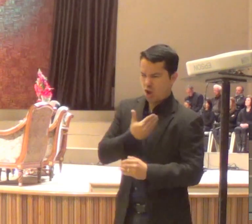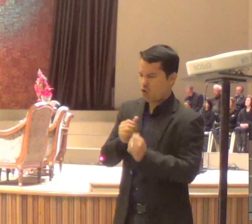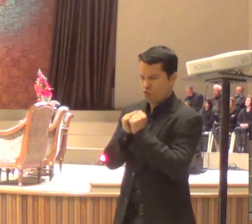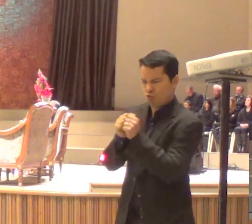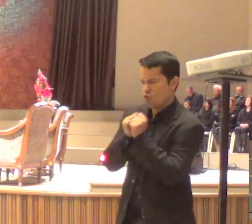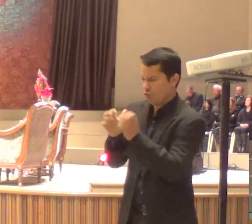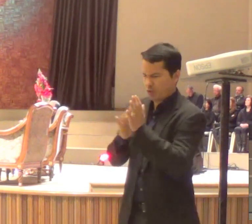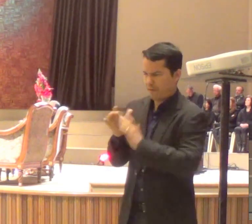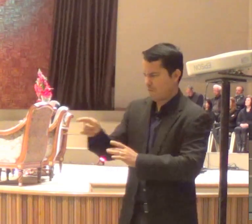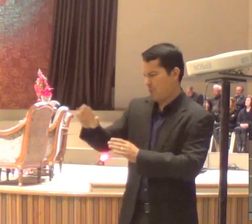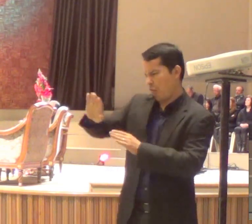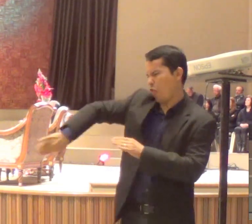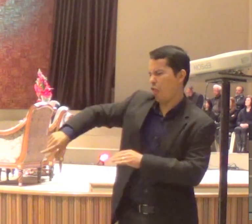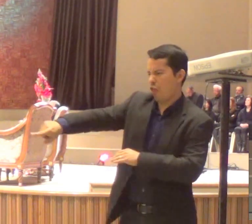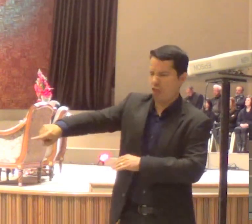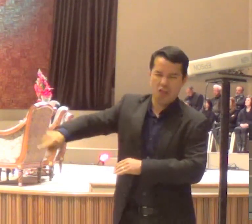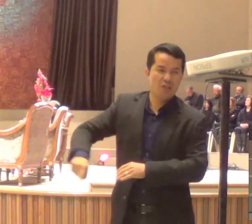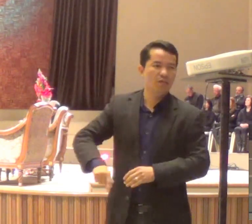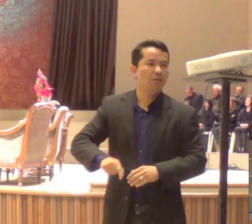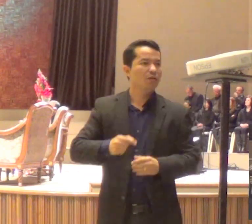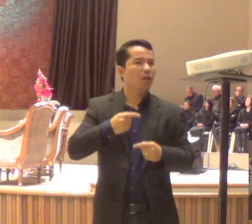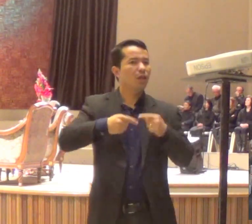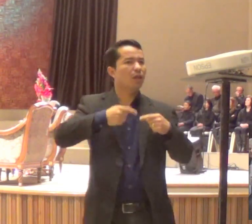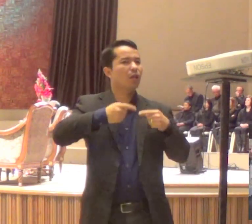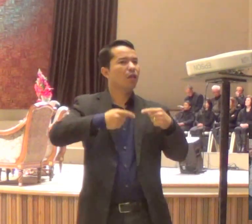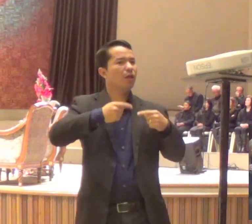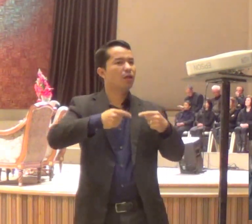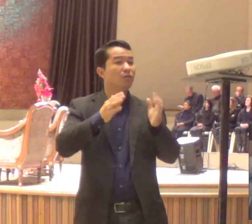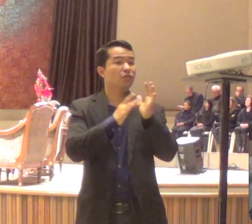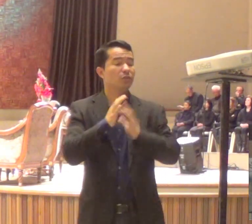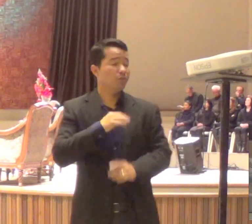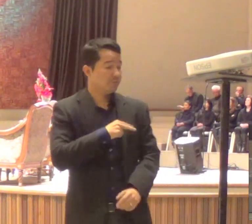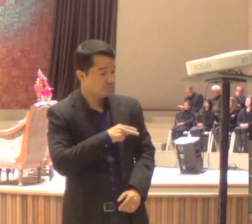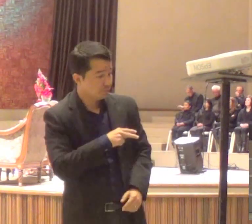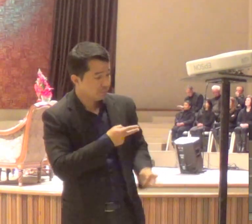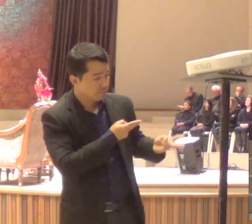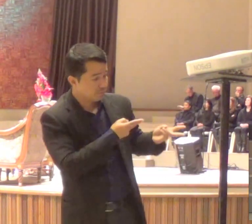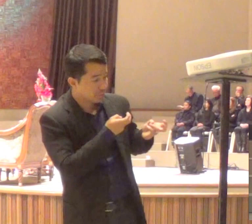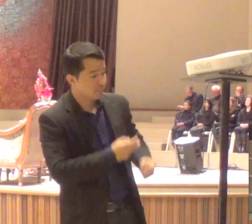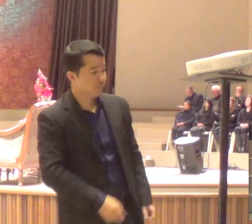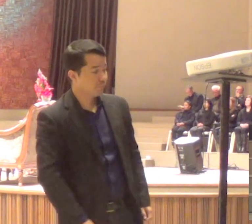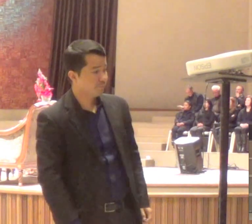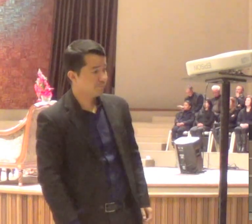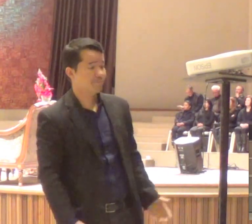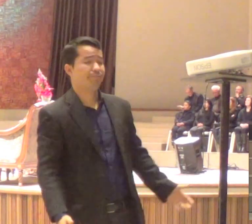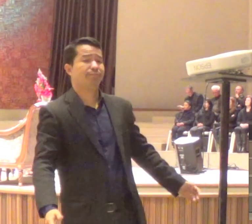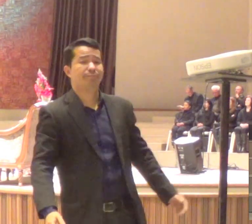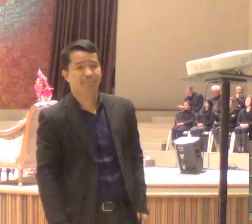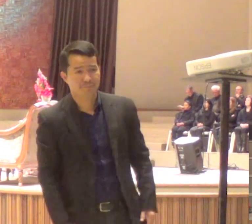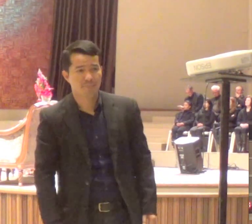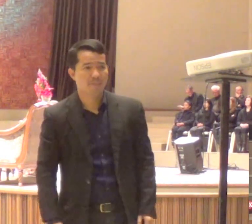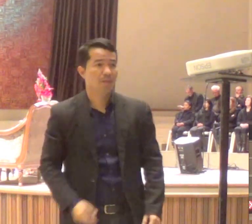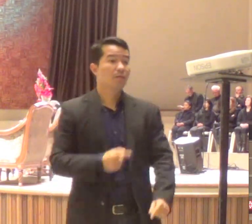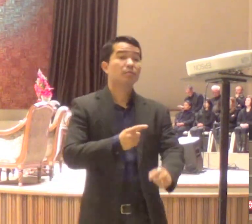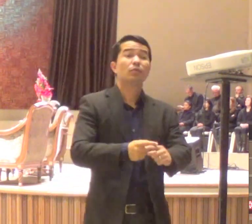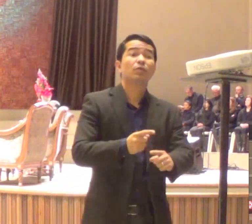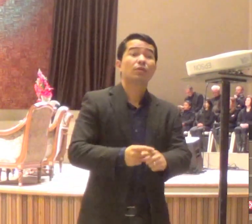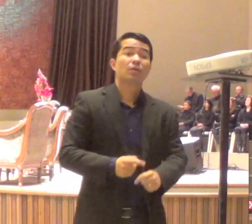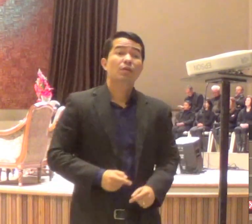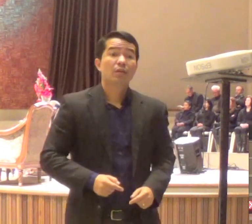alguns teólogos, alguns comentaristas, dizem que essa discussão aconteceu, por causa, de Jesus ter dito, que um comia